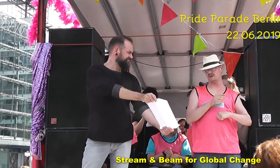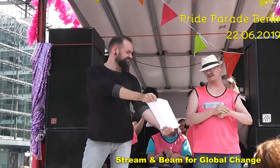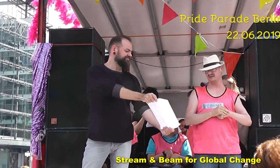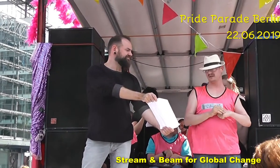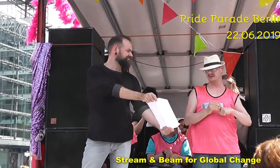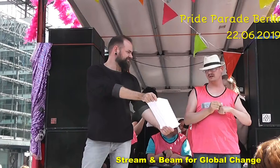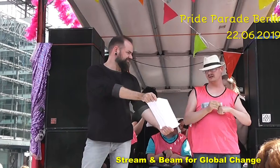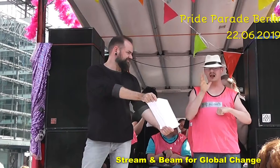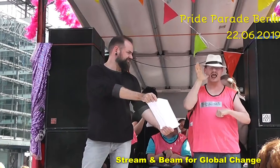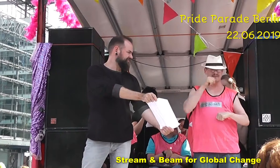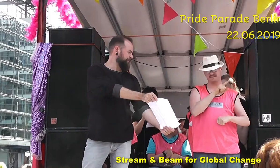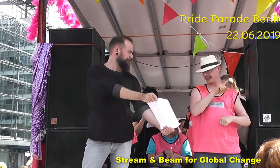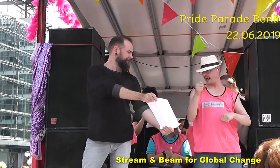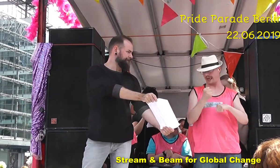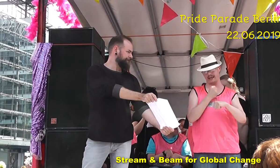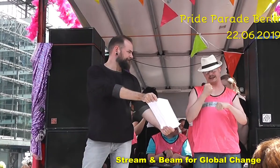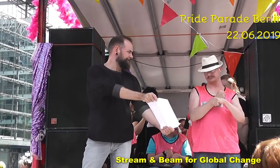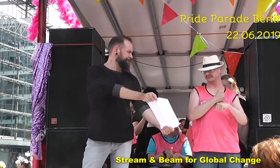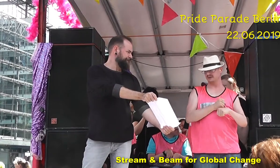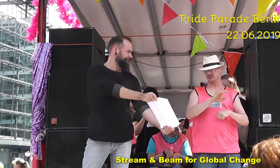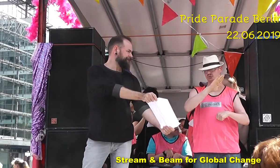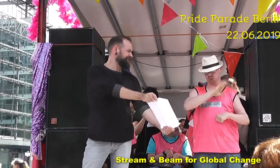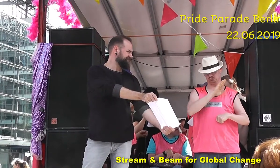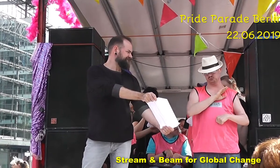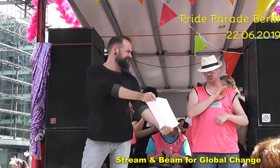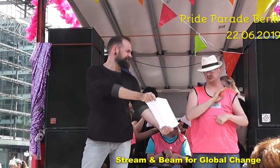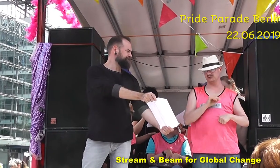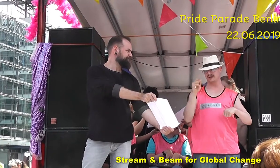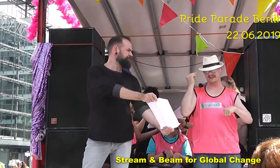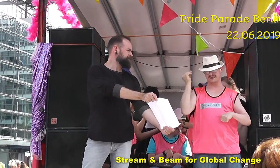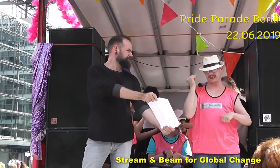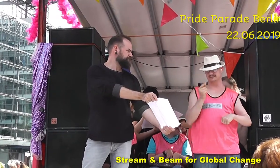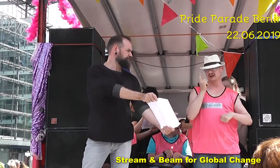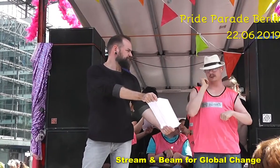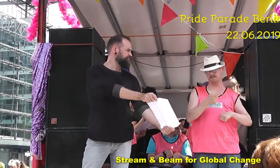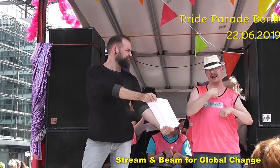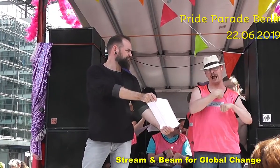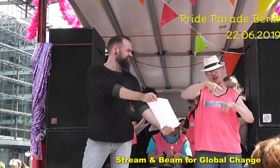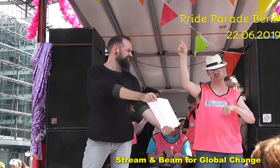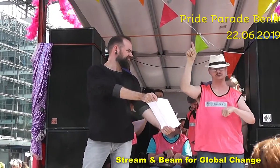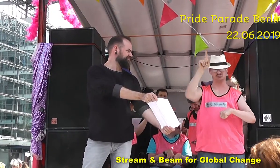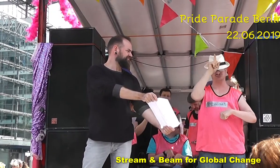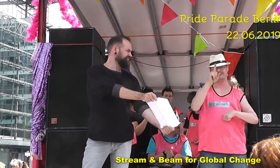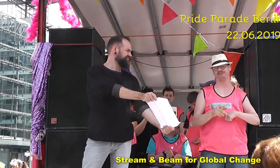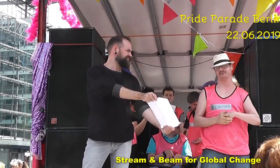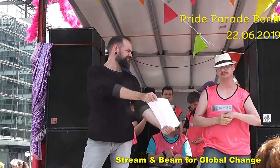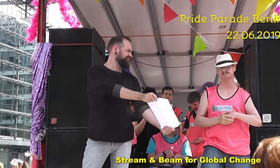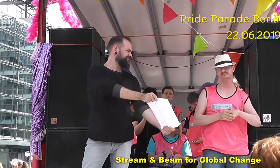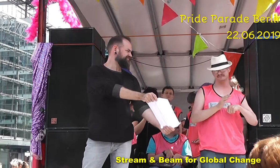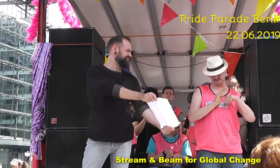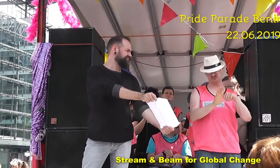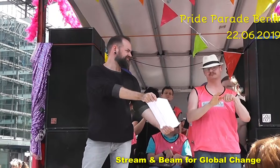politisch unterdrückt wurden oder arm waren. Viele Menschen, die die Norm bestimmen,